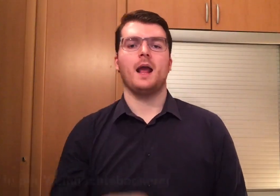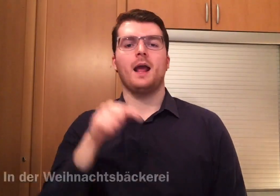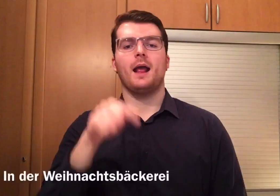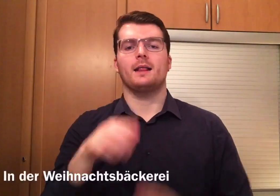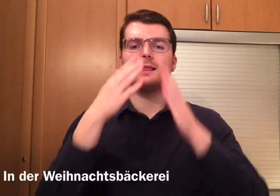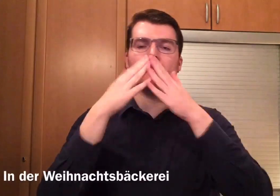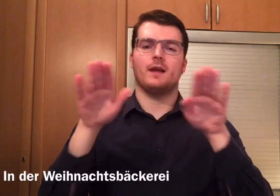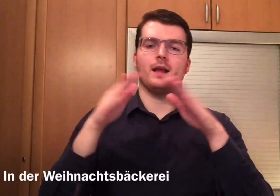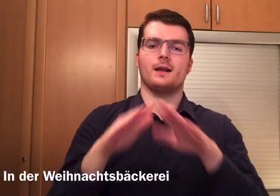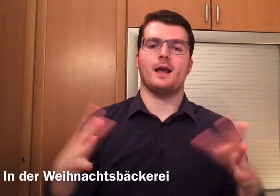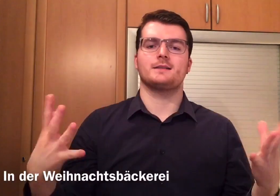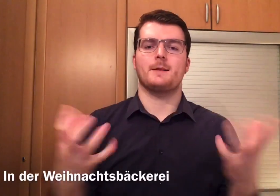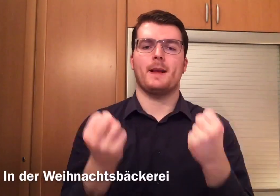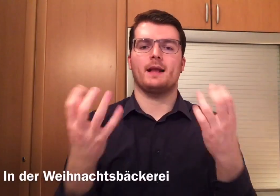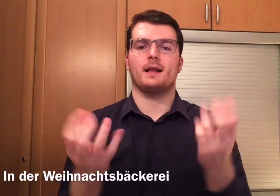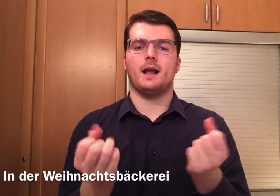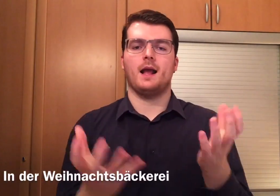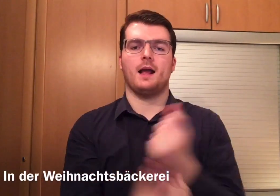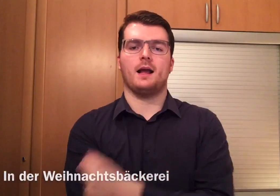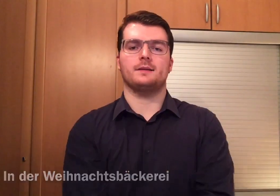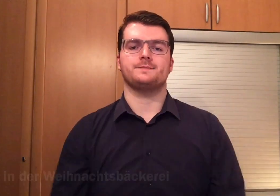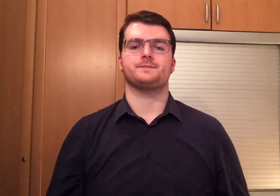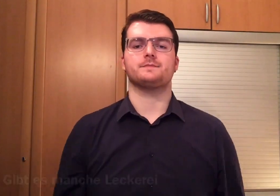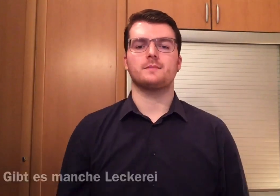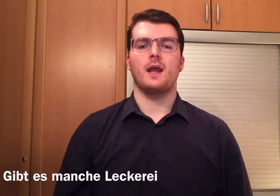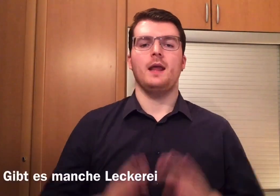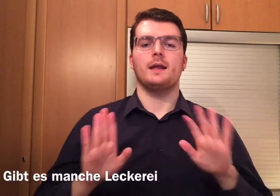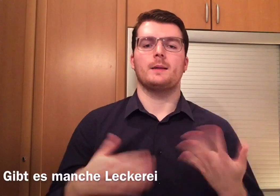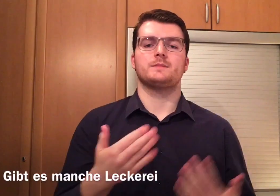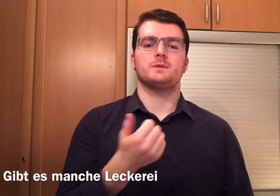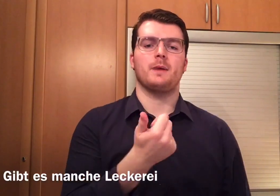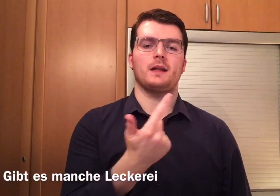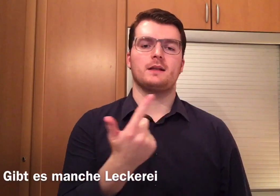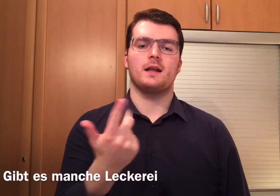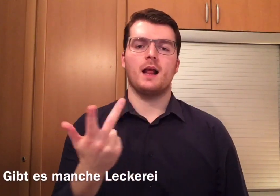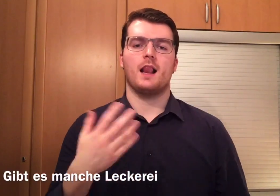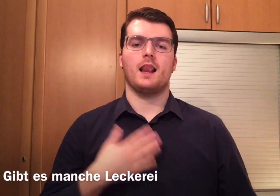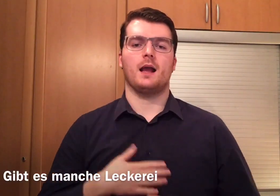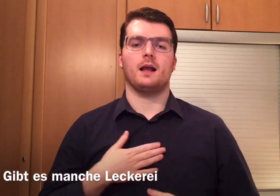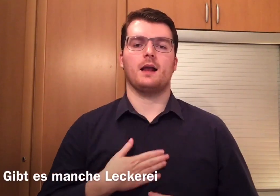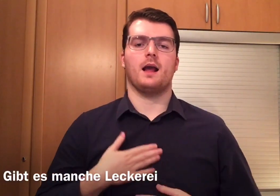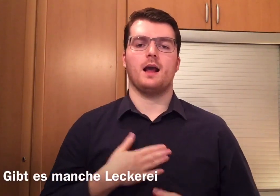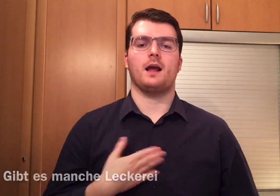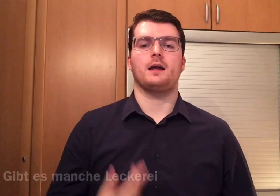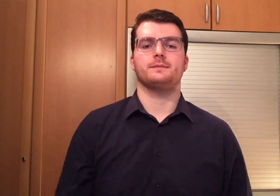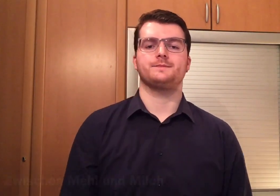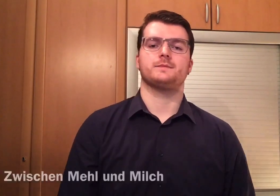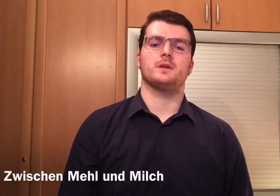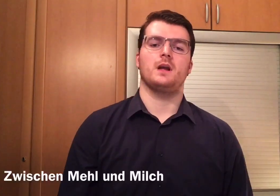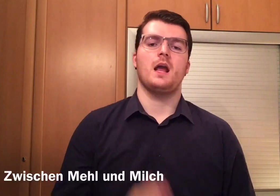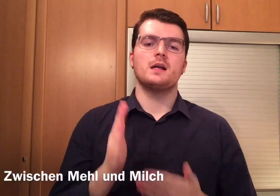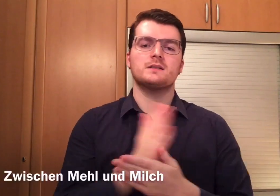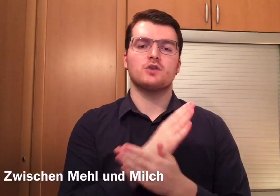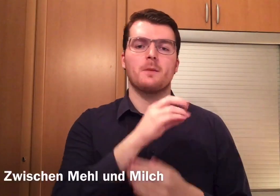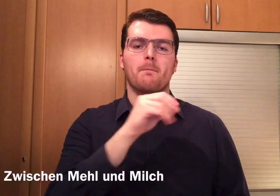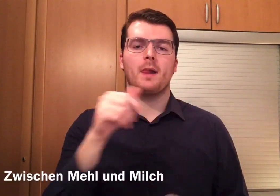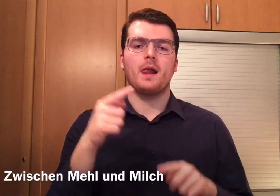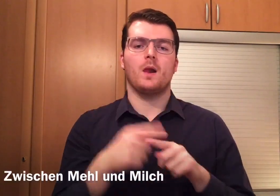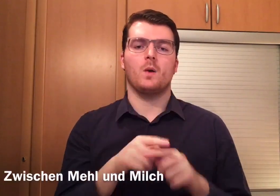In der Weihnachtsbäckerei Gibt es manche Leckerei Zwischen Mehl